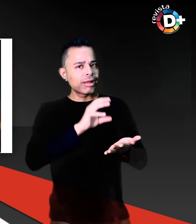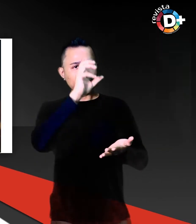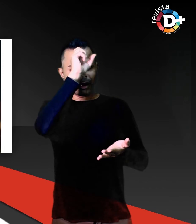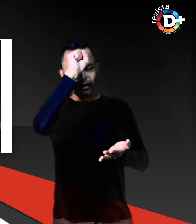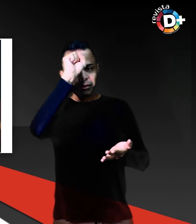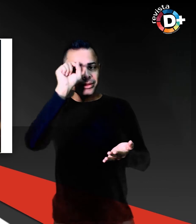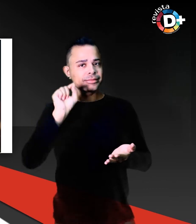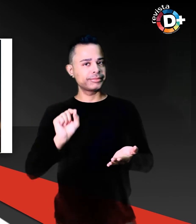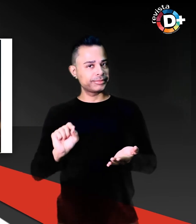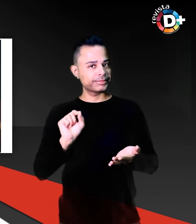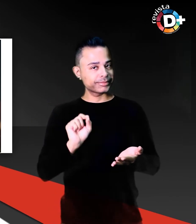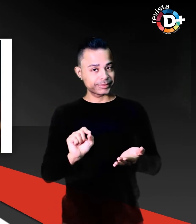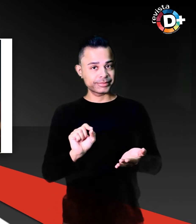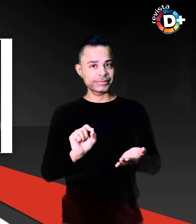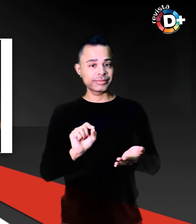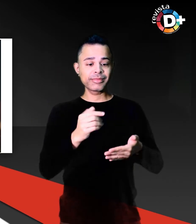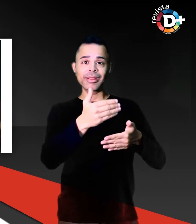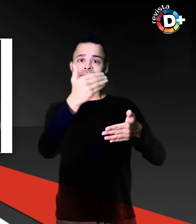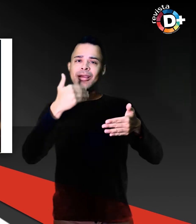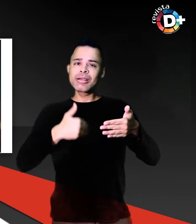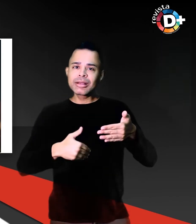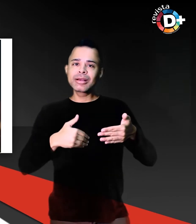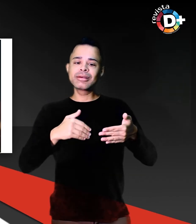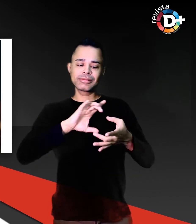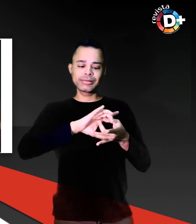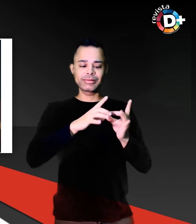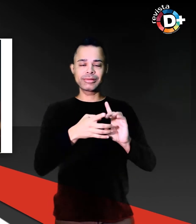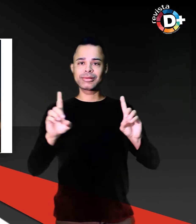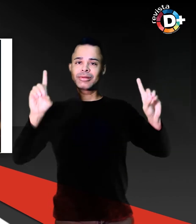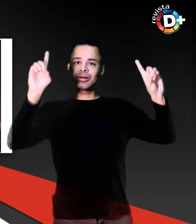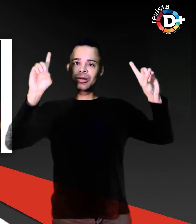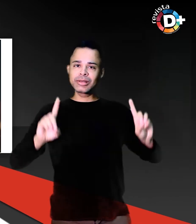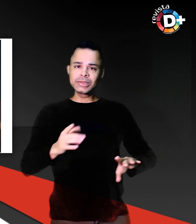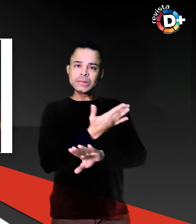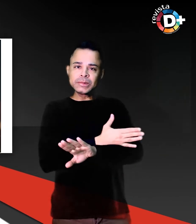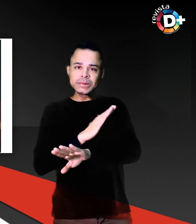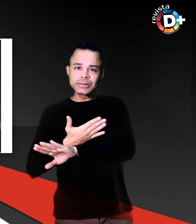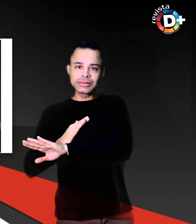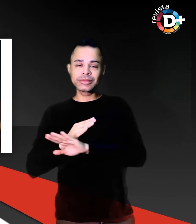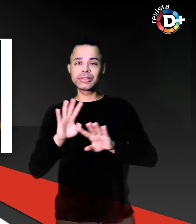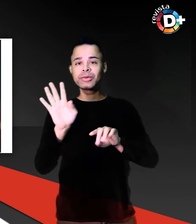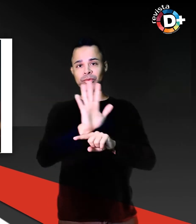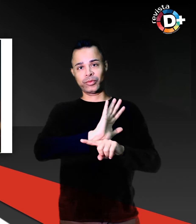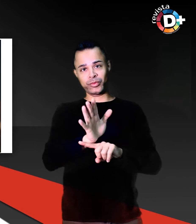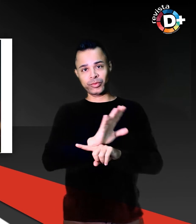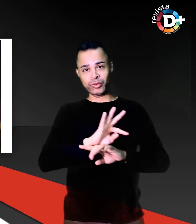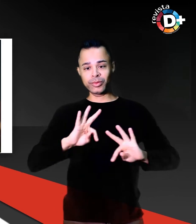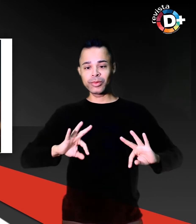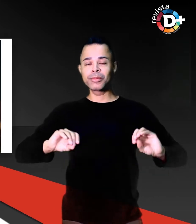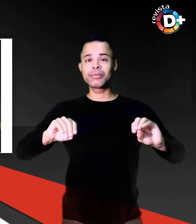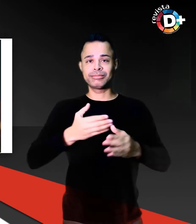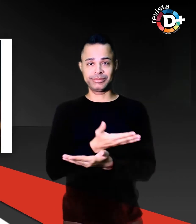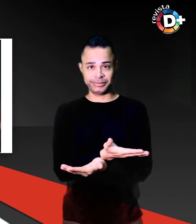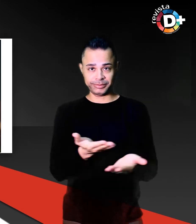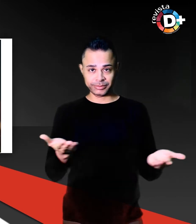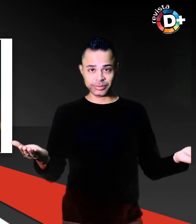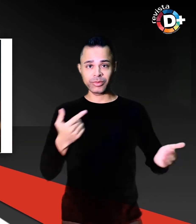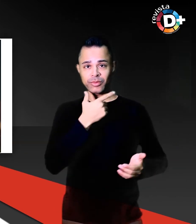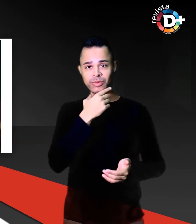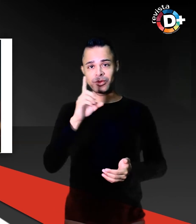paralímpico do longa-metragem Para Todos, dirigido por Marcelo Mesquita, produção da sala 12